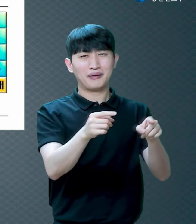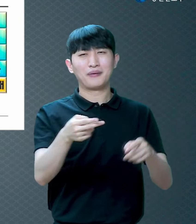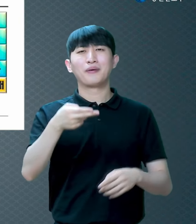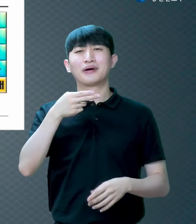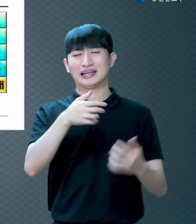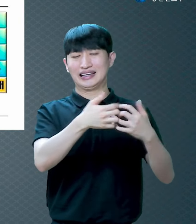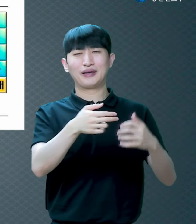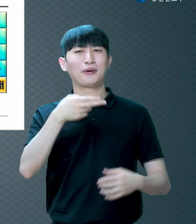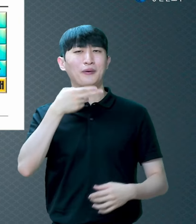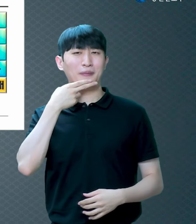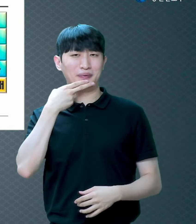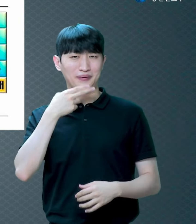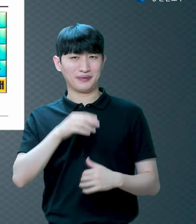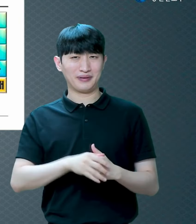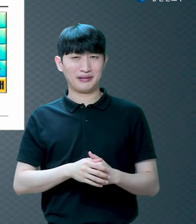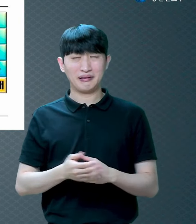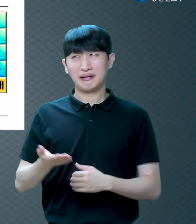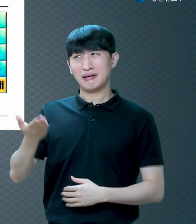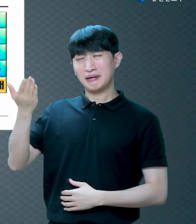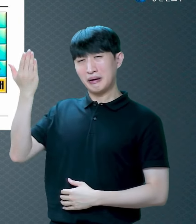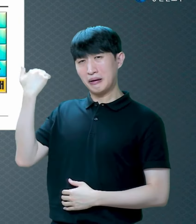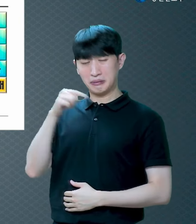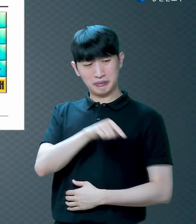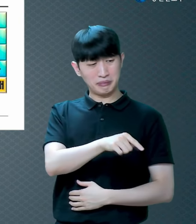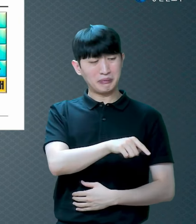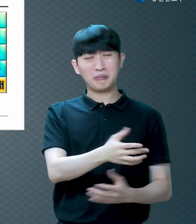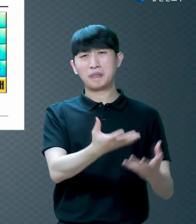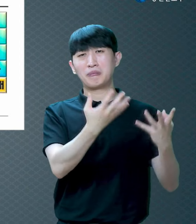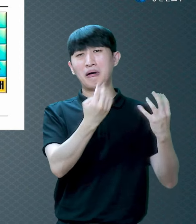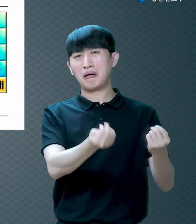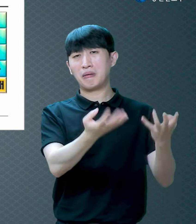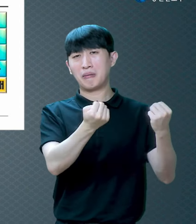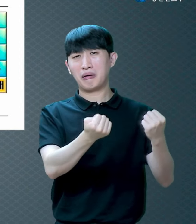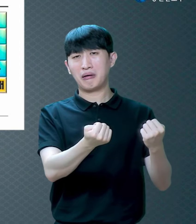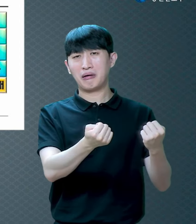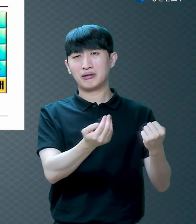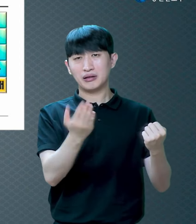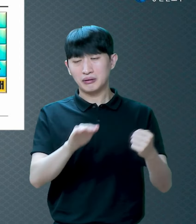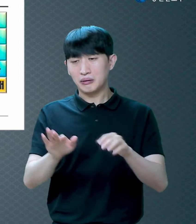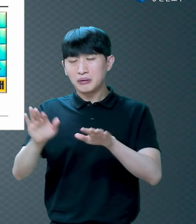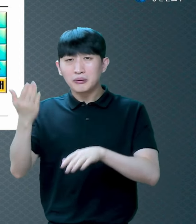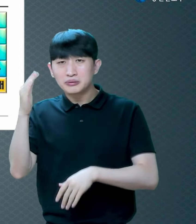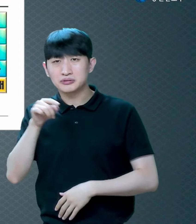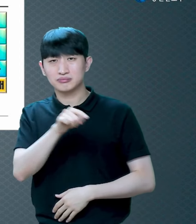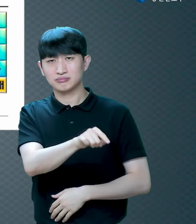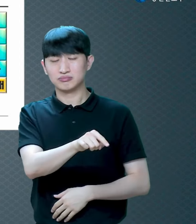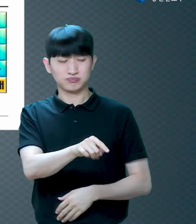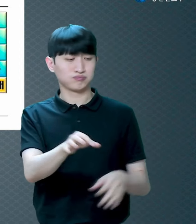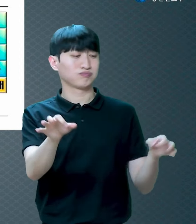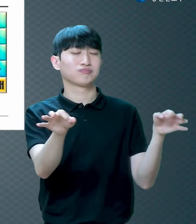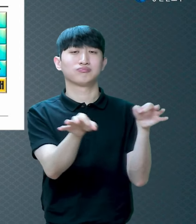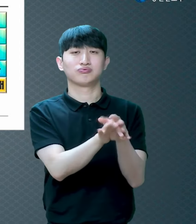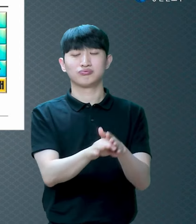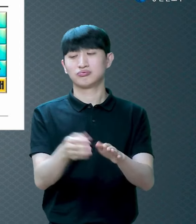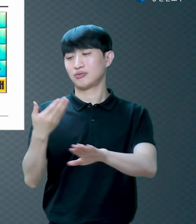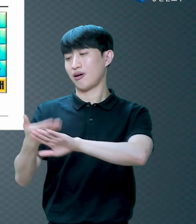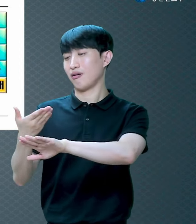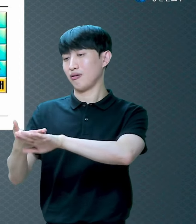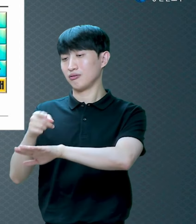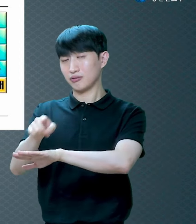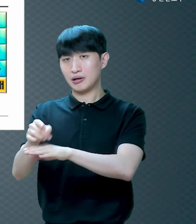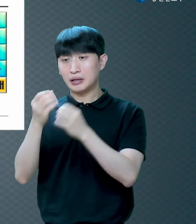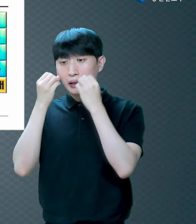옛날에는 그렇게 흔했던 것들이 지금은 왜 그걸 안 써요 다른 걸 써요 그러니까